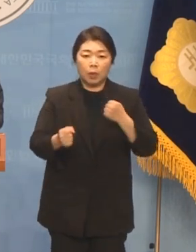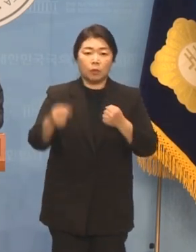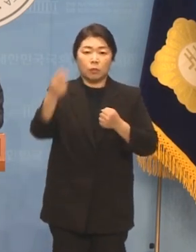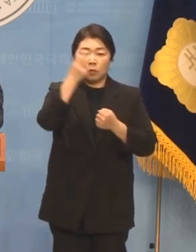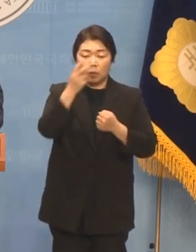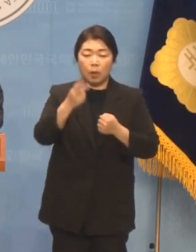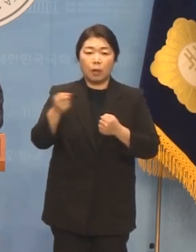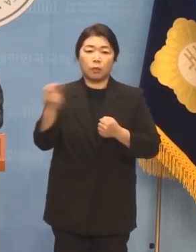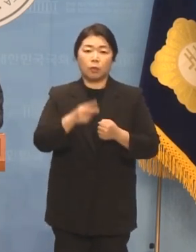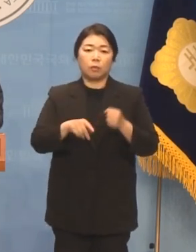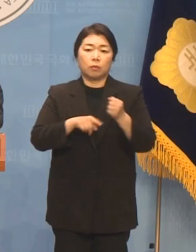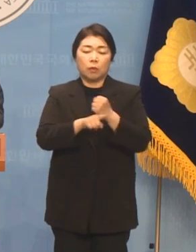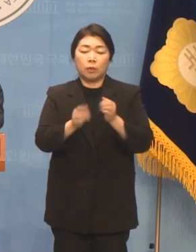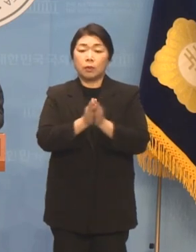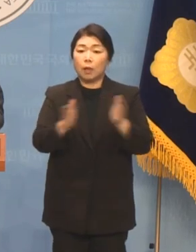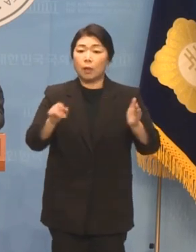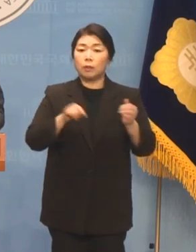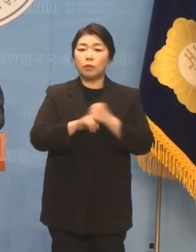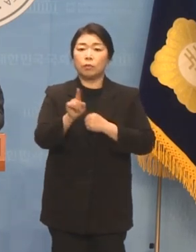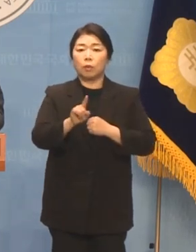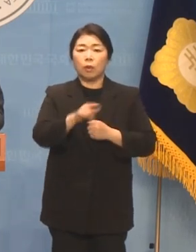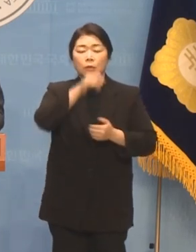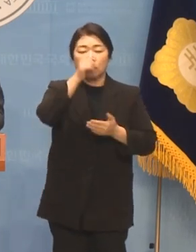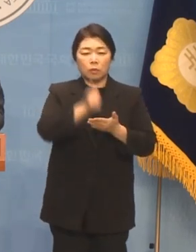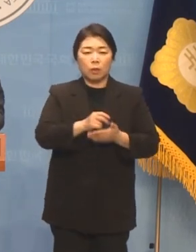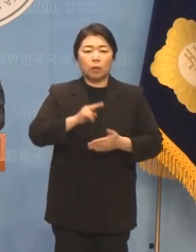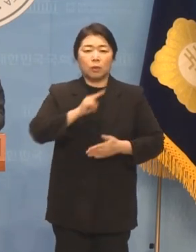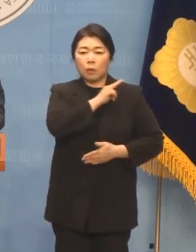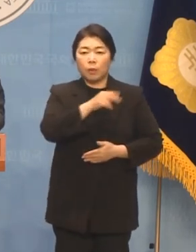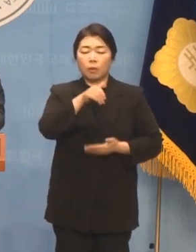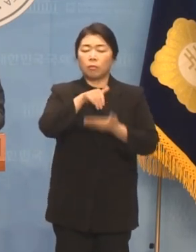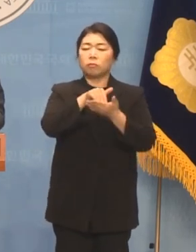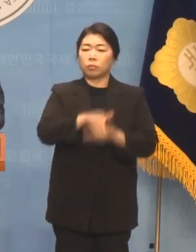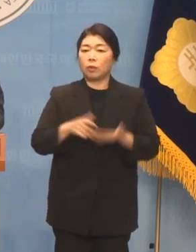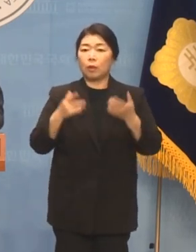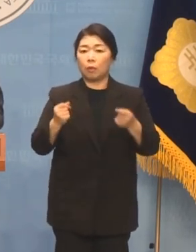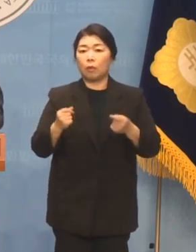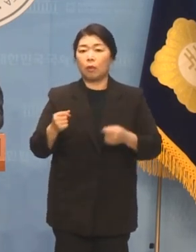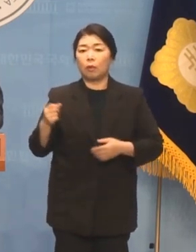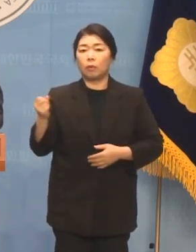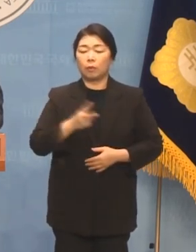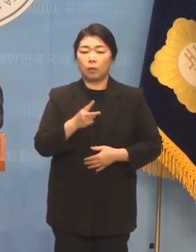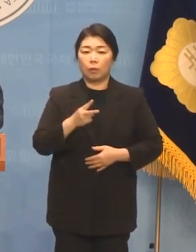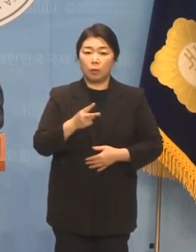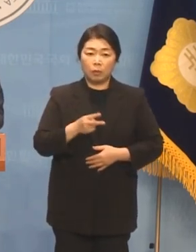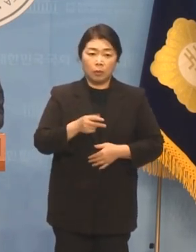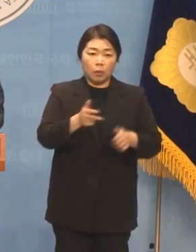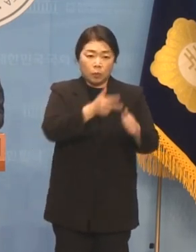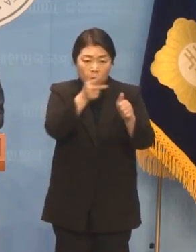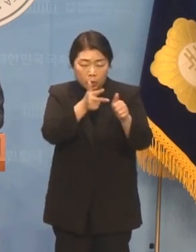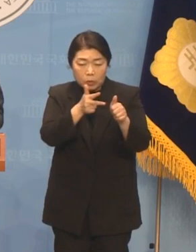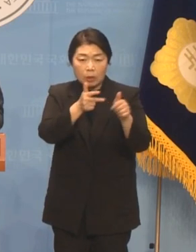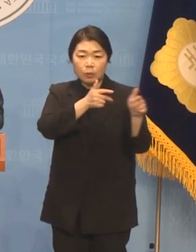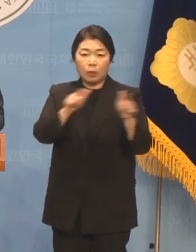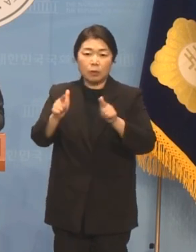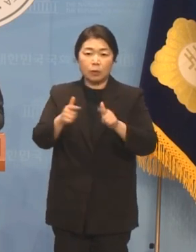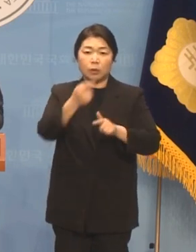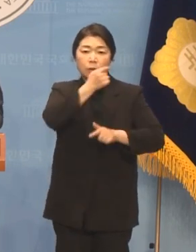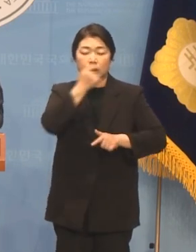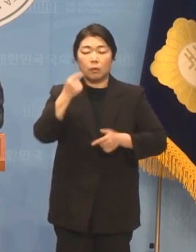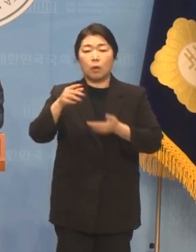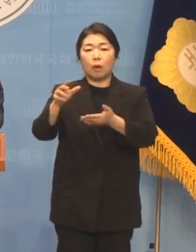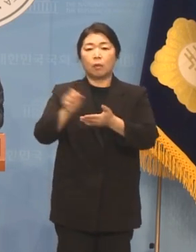수사에 착수한 것은 범죄 혐의가 위중하고 모임을 촬영한 동영상 등 구체적인